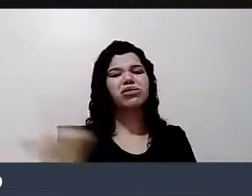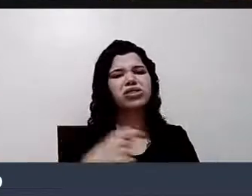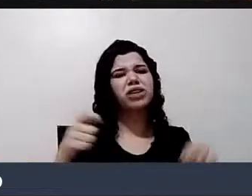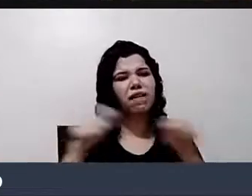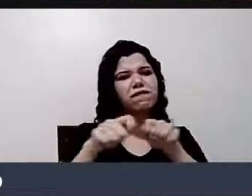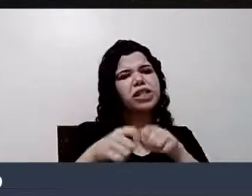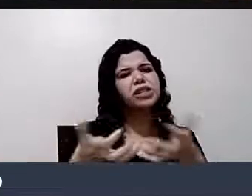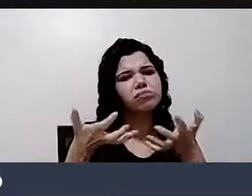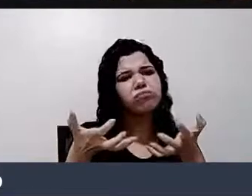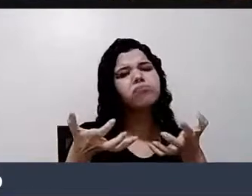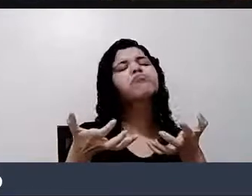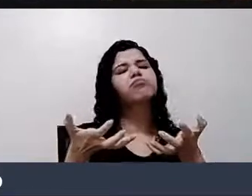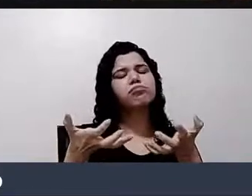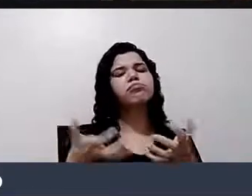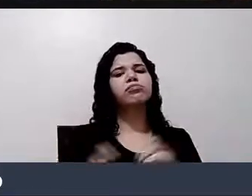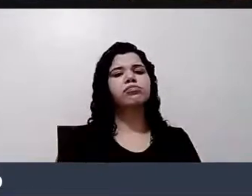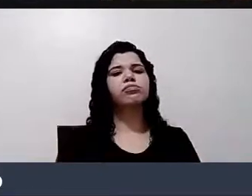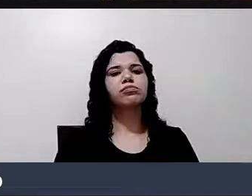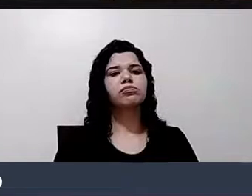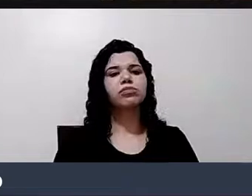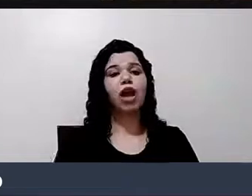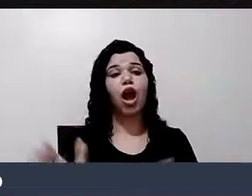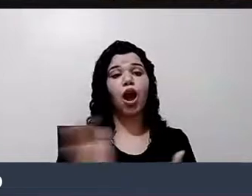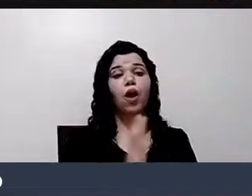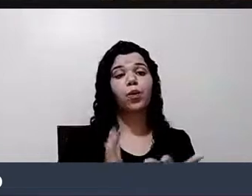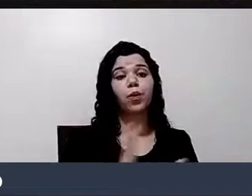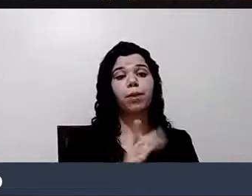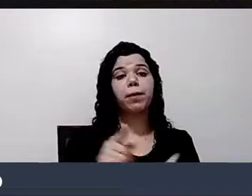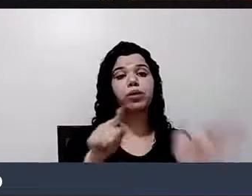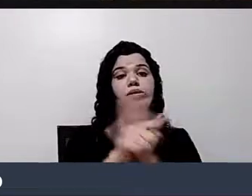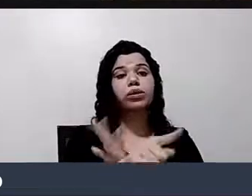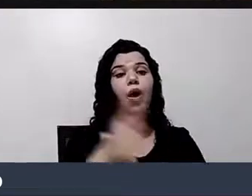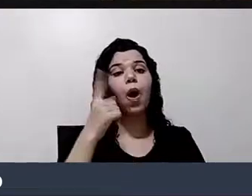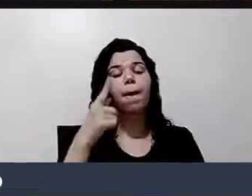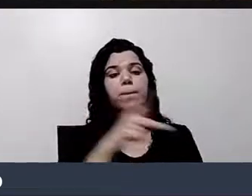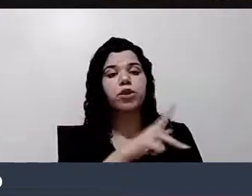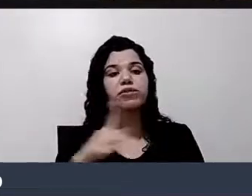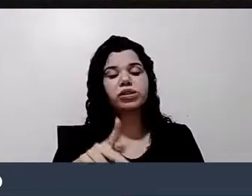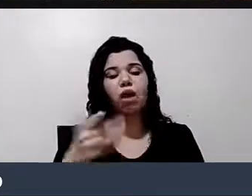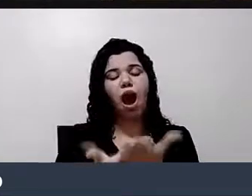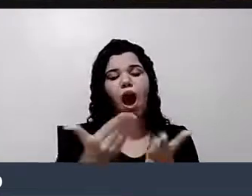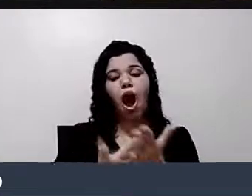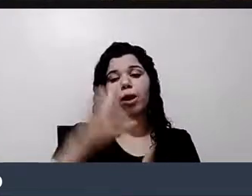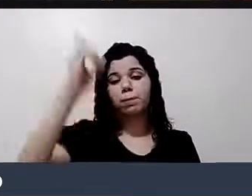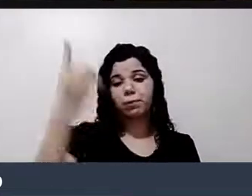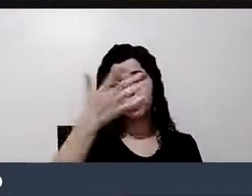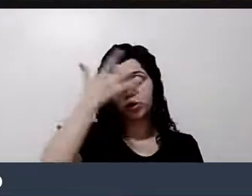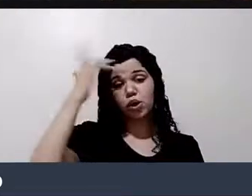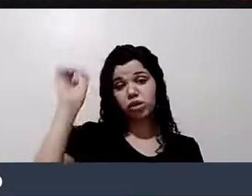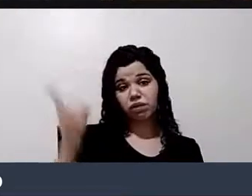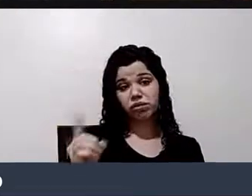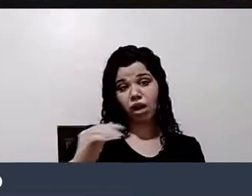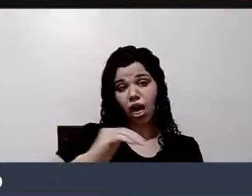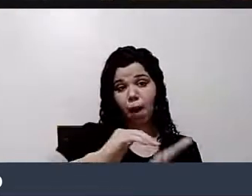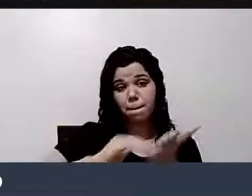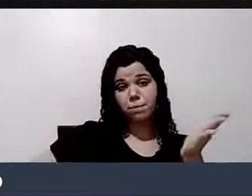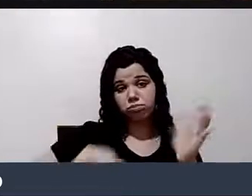É a base da pirâmide. Aqui tem o professor, as aulas para pessoas com deficiência e excluídos sociais foram